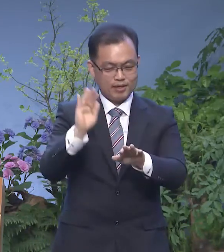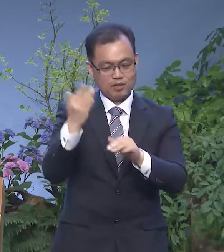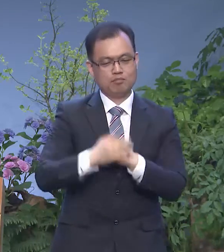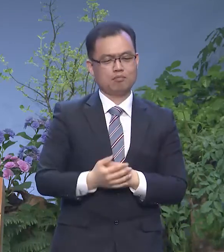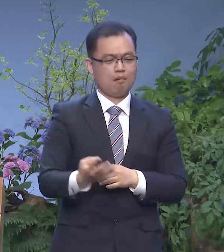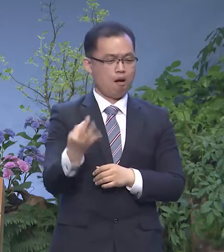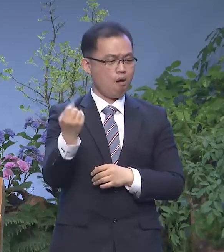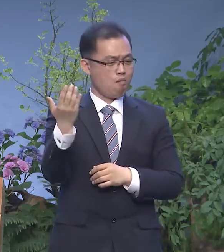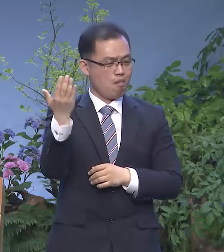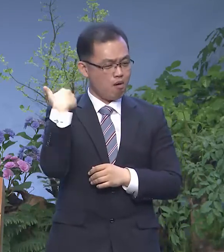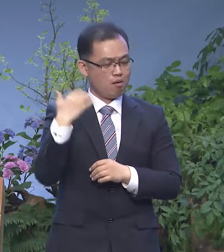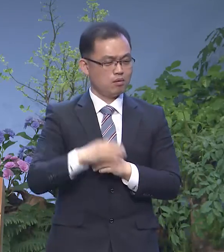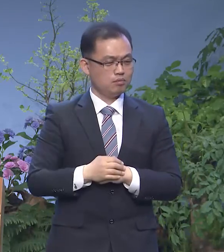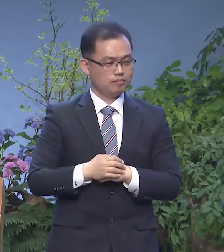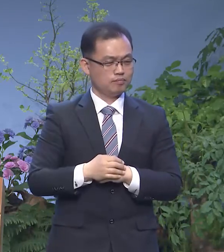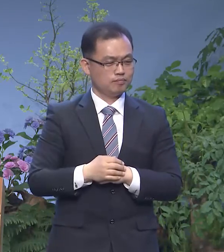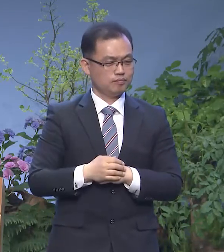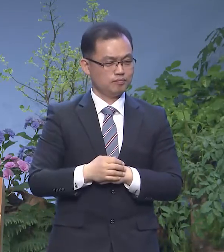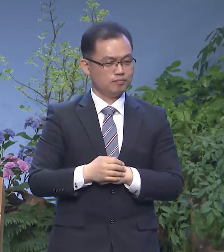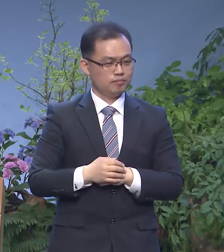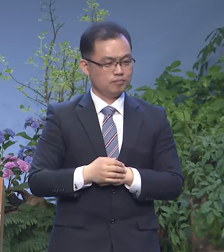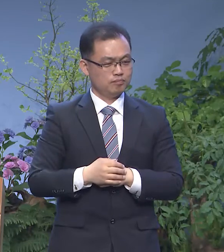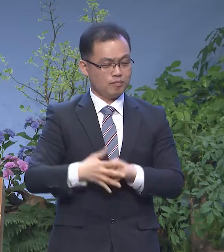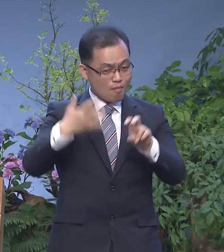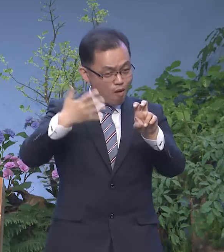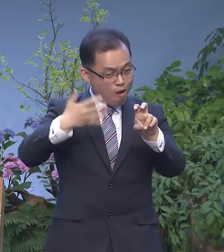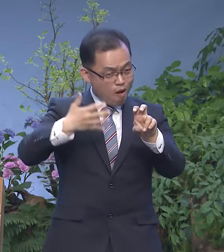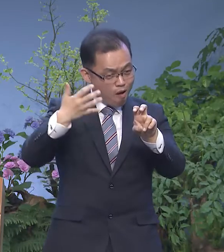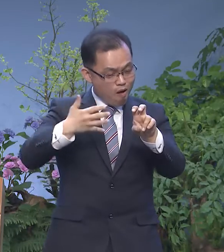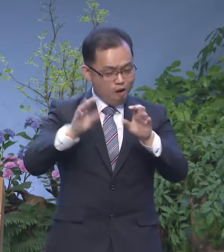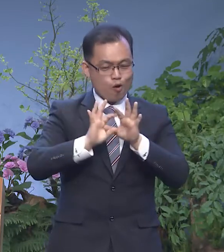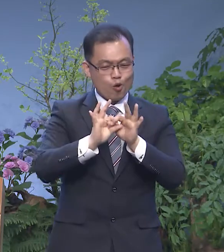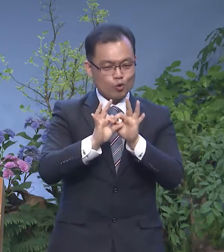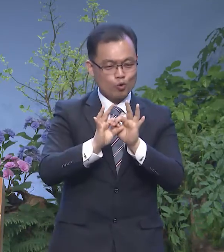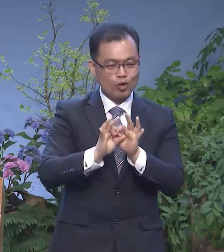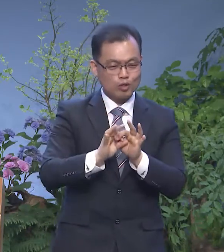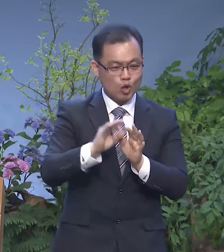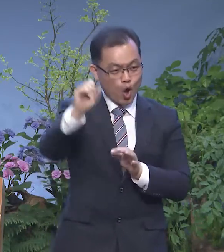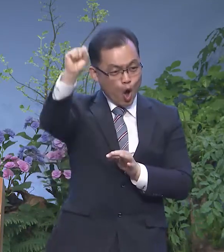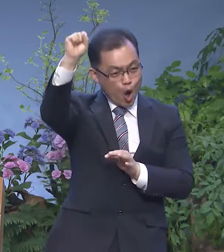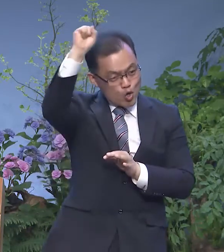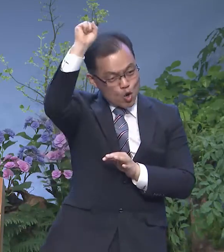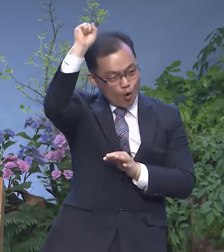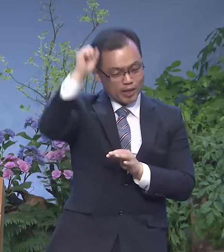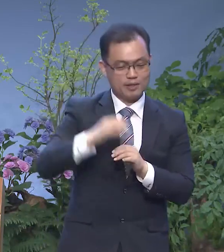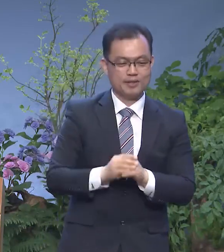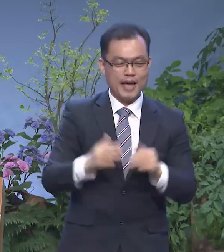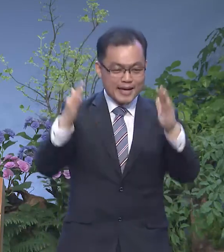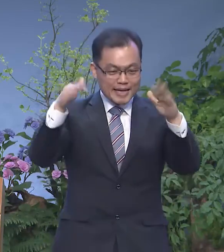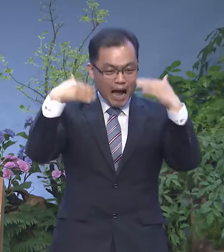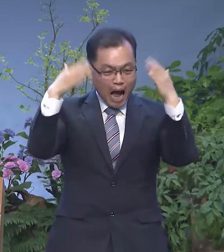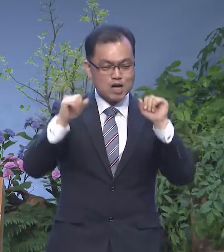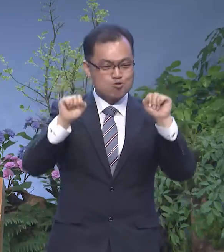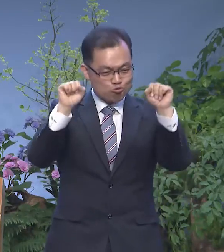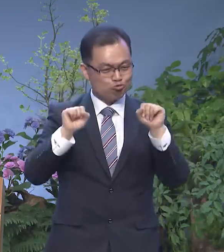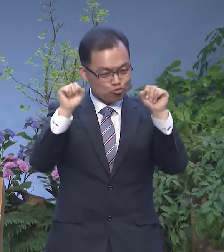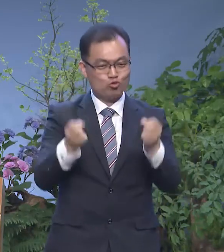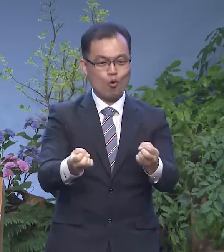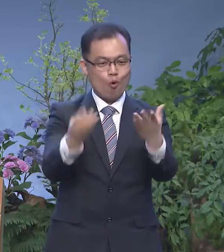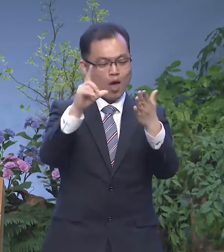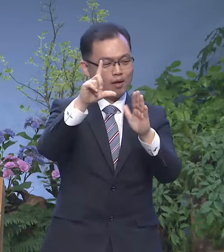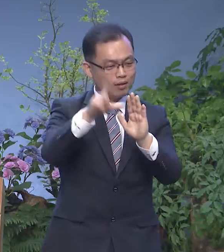전에 신문과 방송에 용인의 한 초등학교에서 일어난 가을 운동회에서 일어난 이야기입니다 아름다운